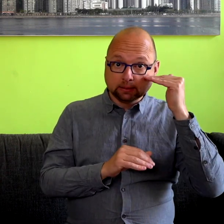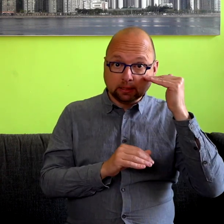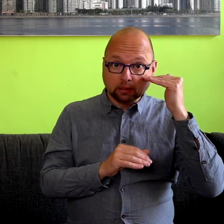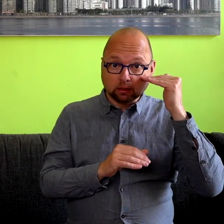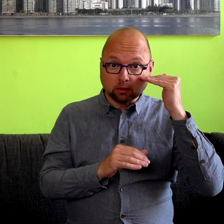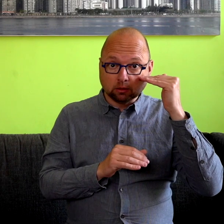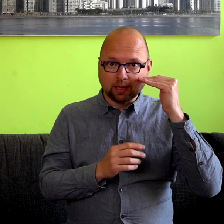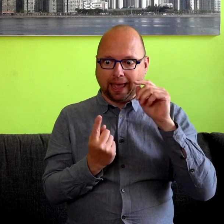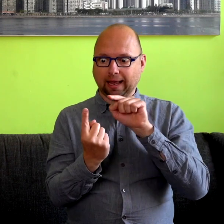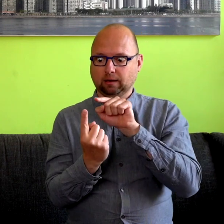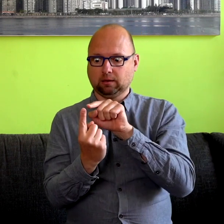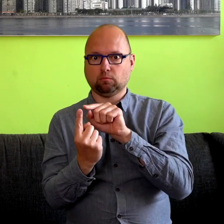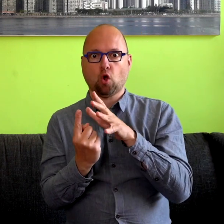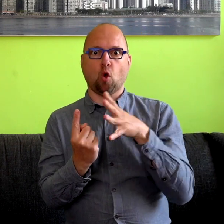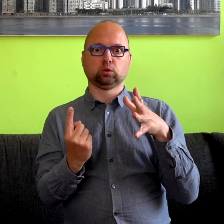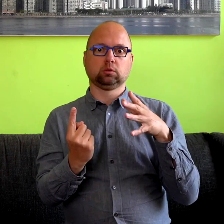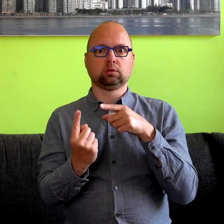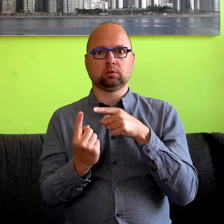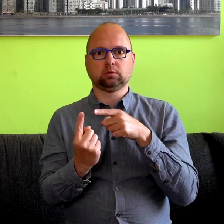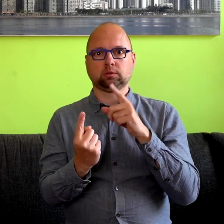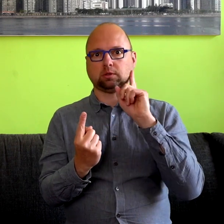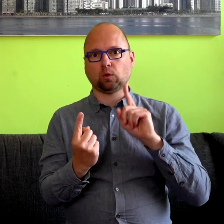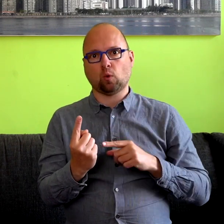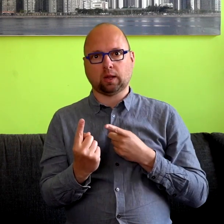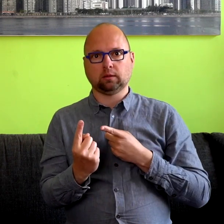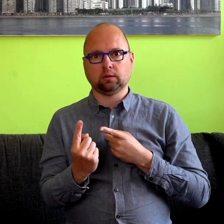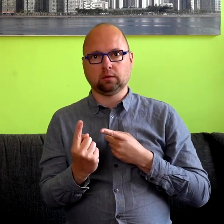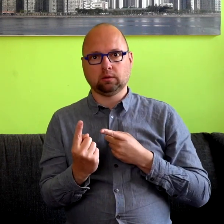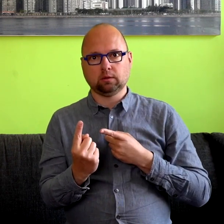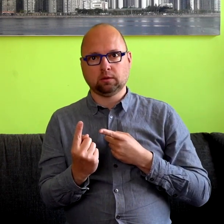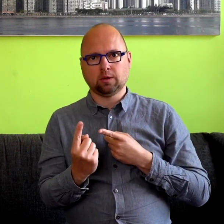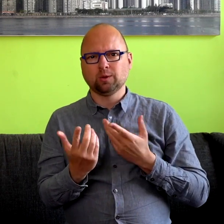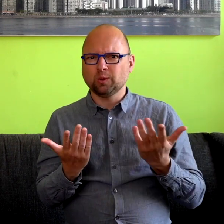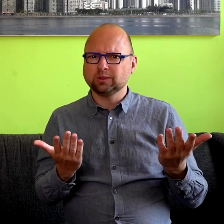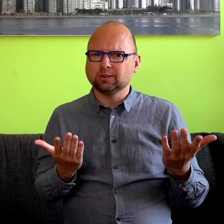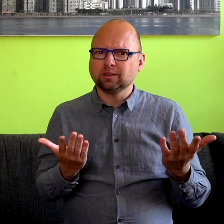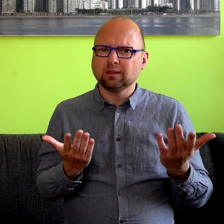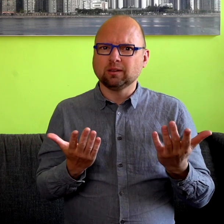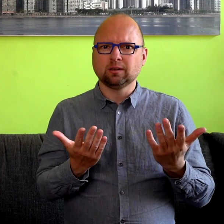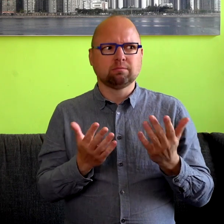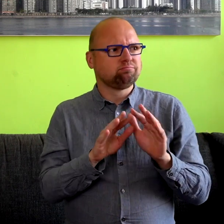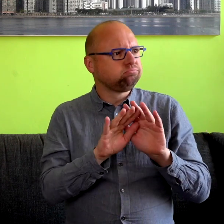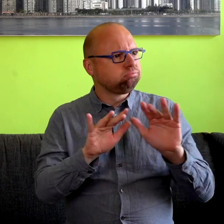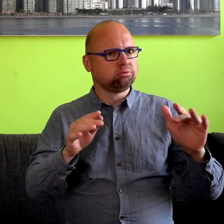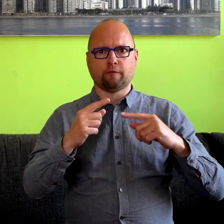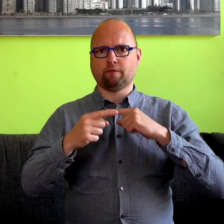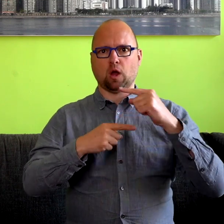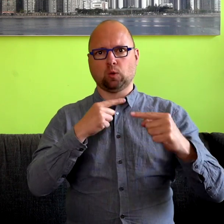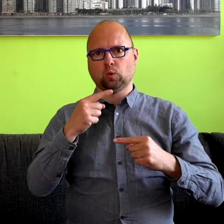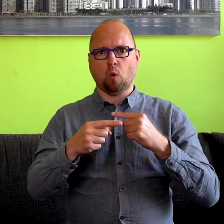gekoppeld konden worden aan de risico op dementie. Zo zijn er allerlei factoren die maken dat slechthorende mensen niet